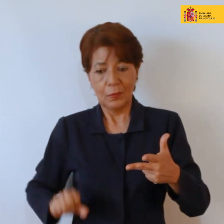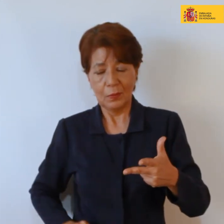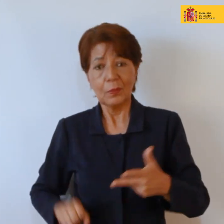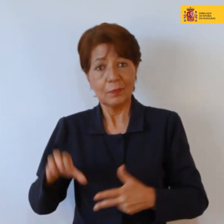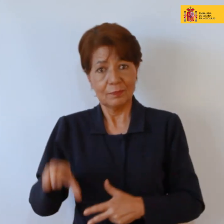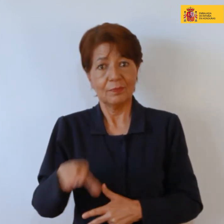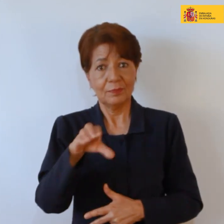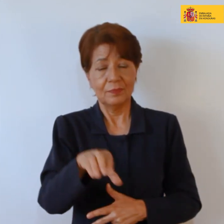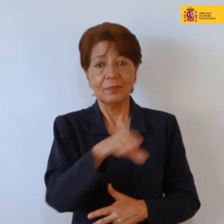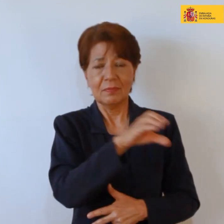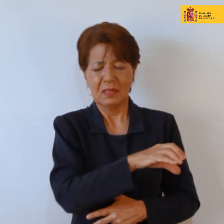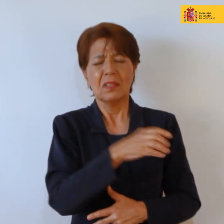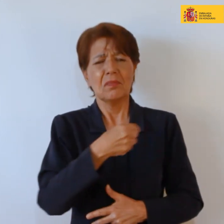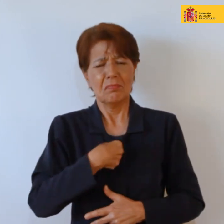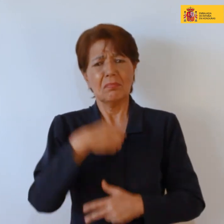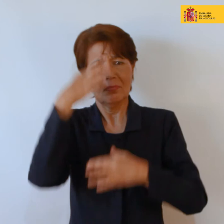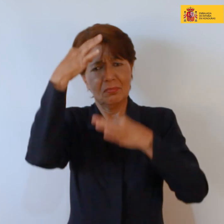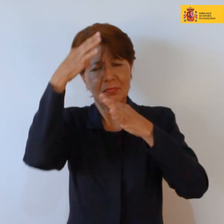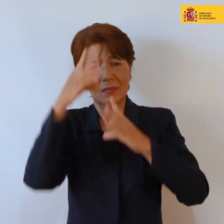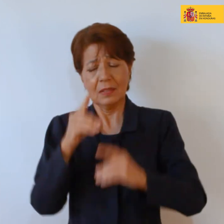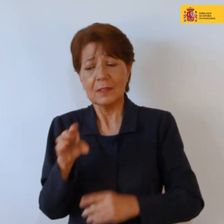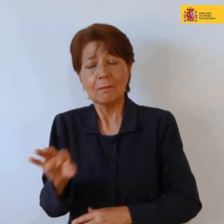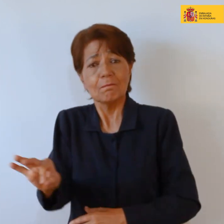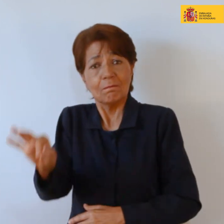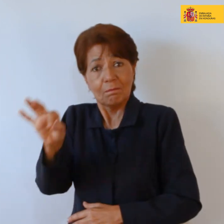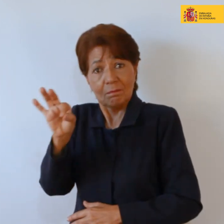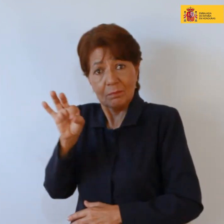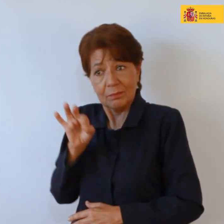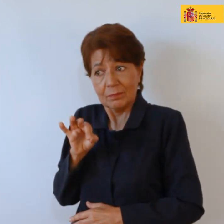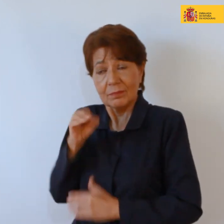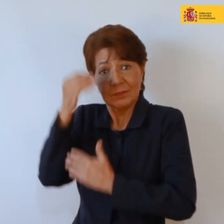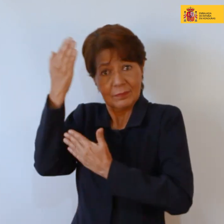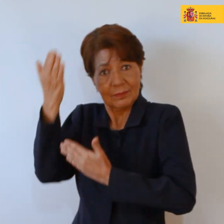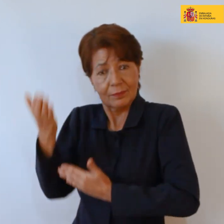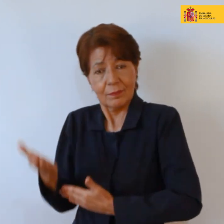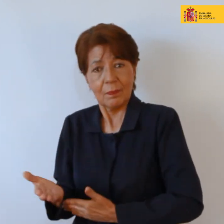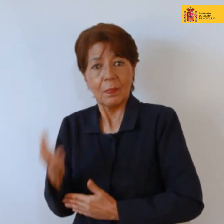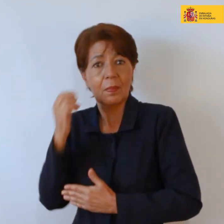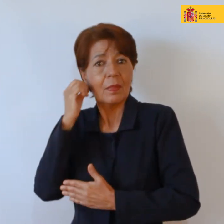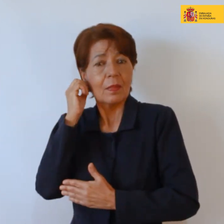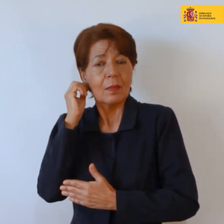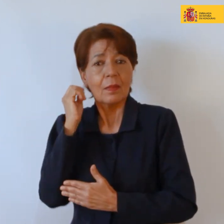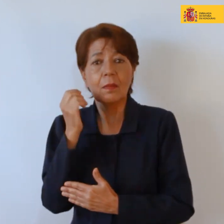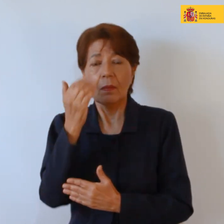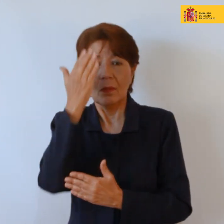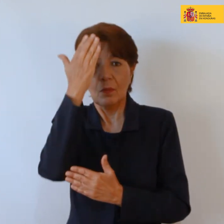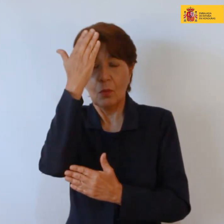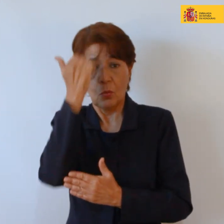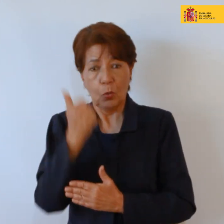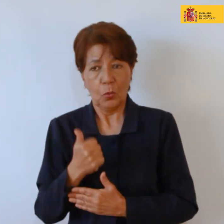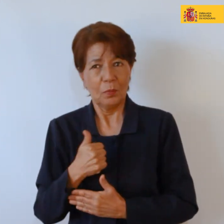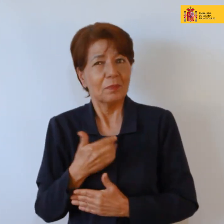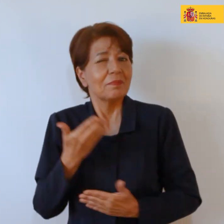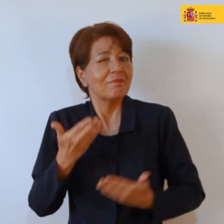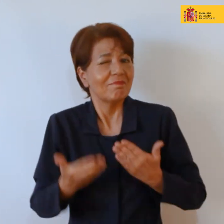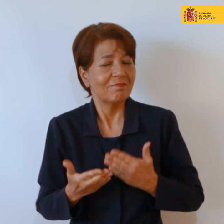pues bueno decidí recoger este personaje también por su bueno hipotética relación